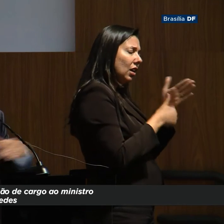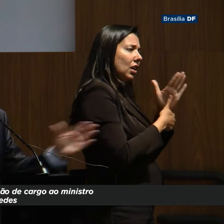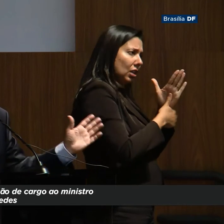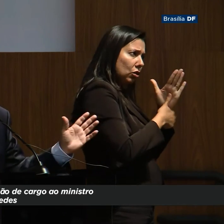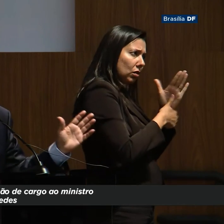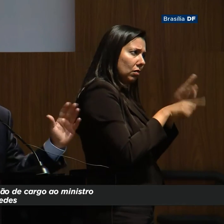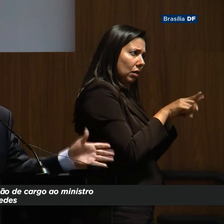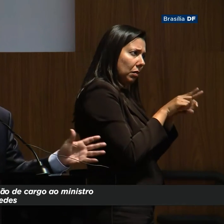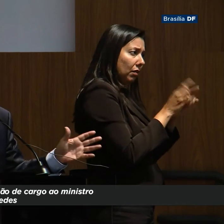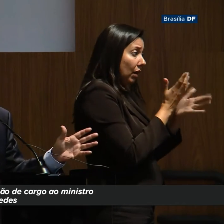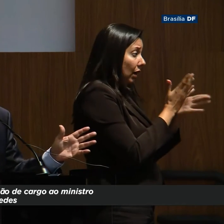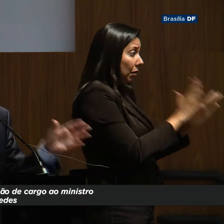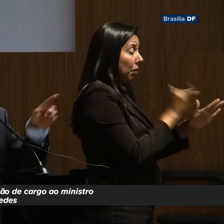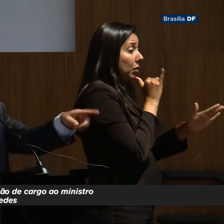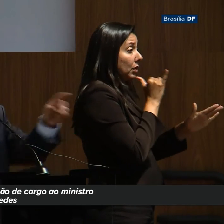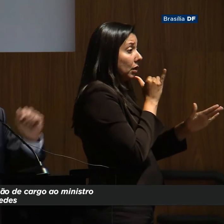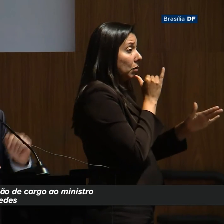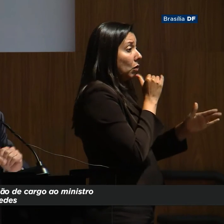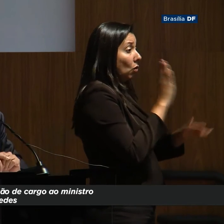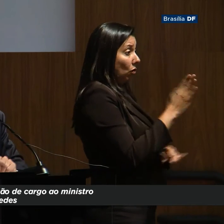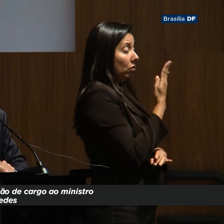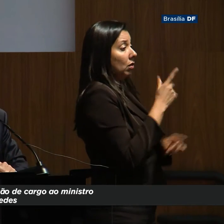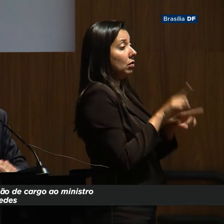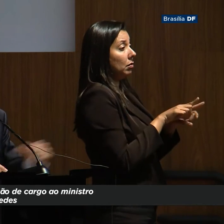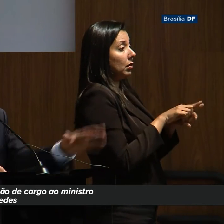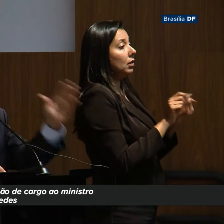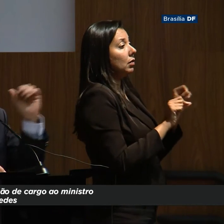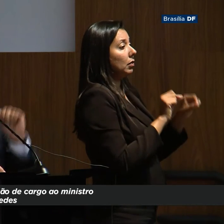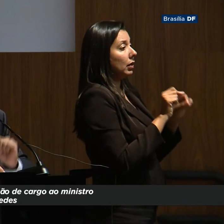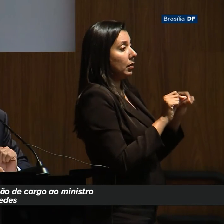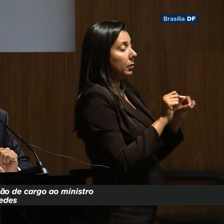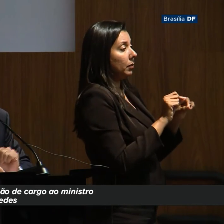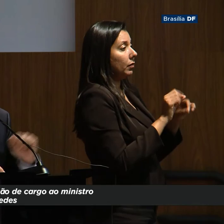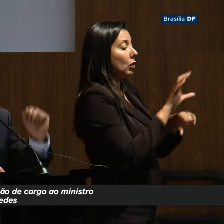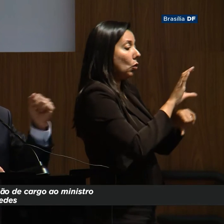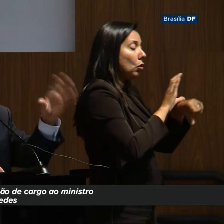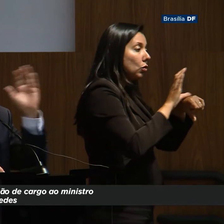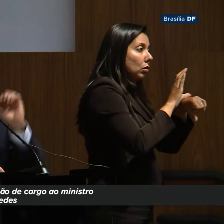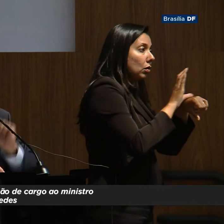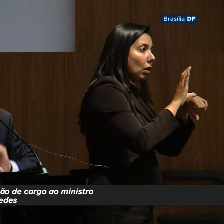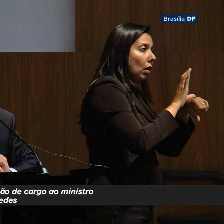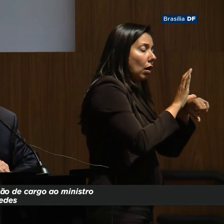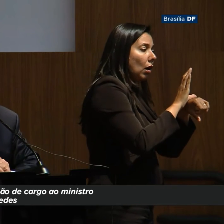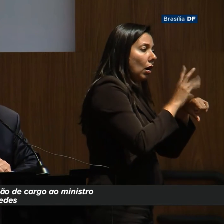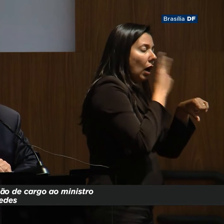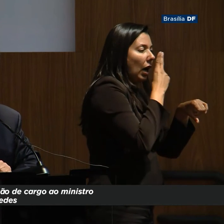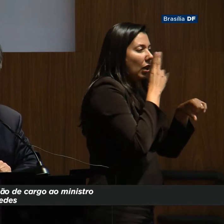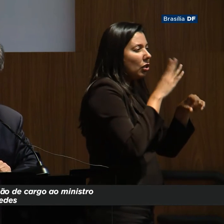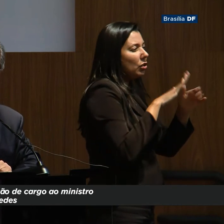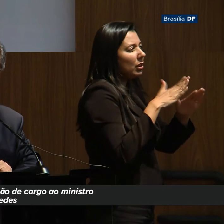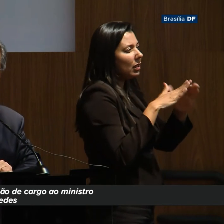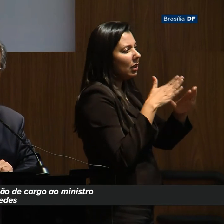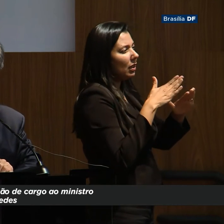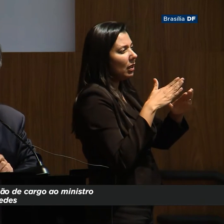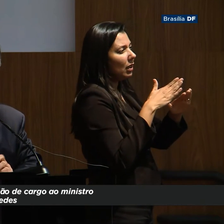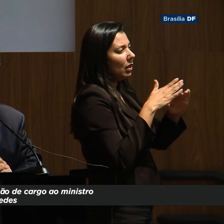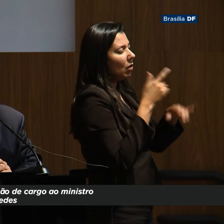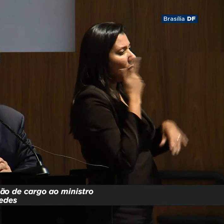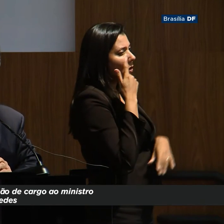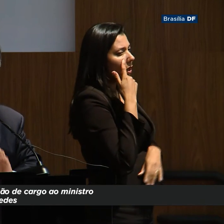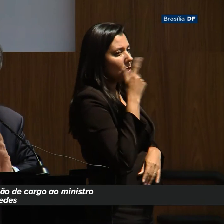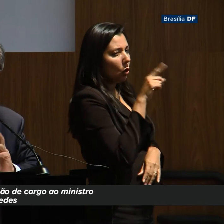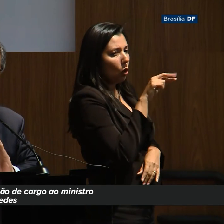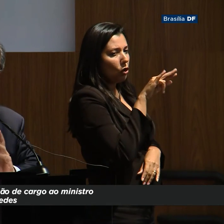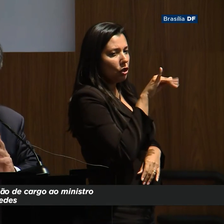não vamos derrubar as fraudes? Por exemplo, vem uma infraconstitucional aí nos próximos... Eu diria que talvez até, olhando assim para o Rogério